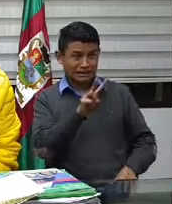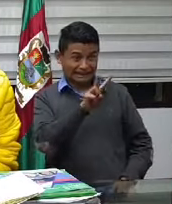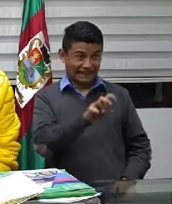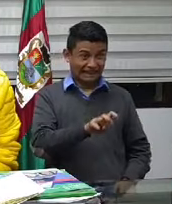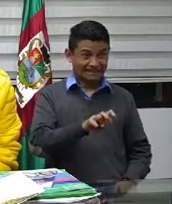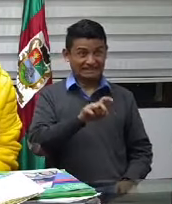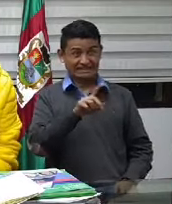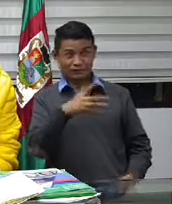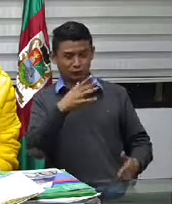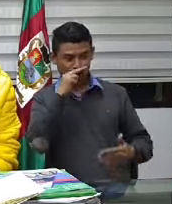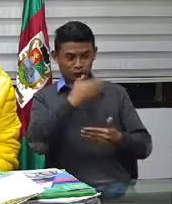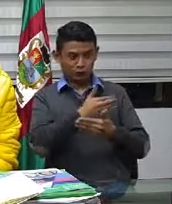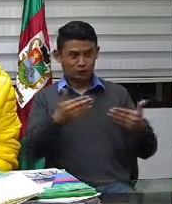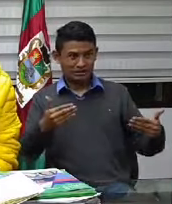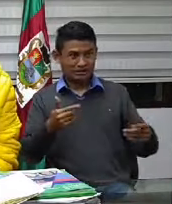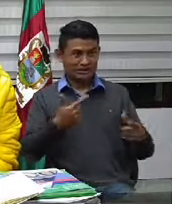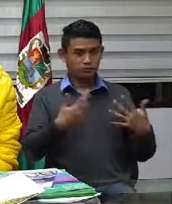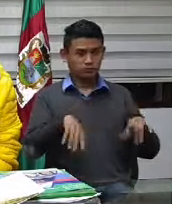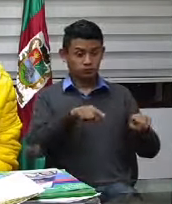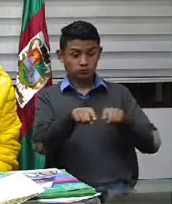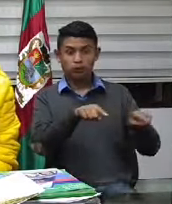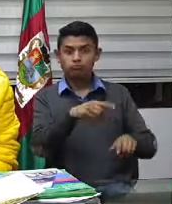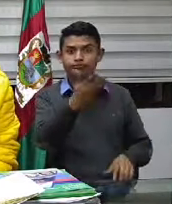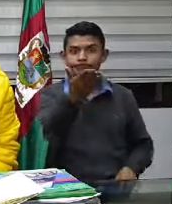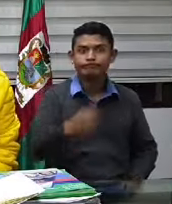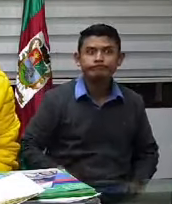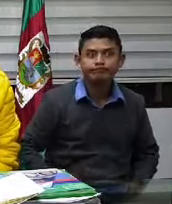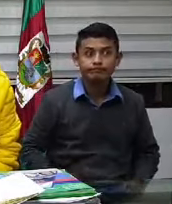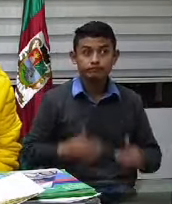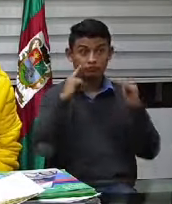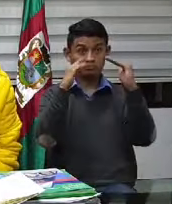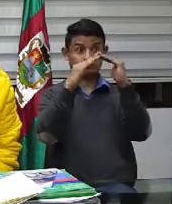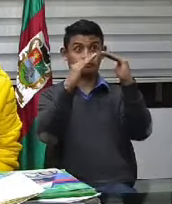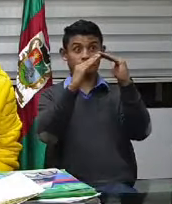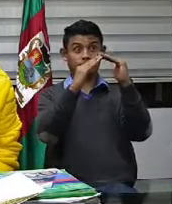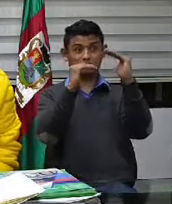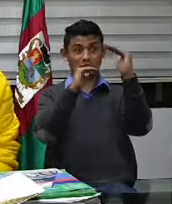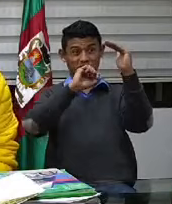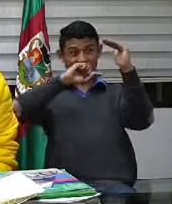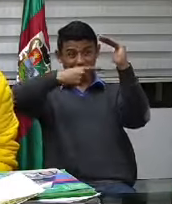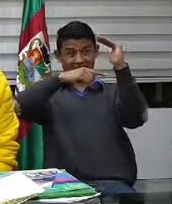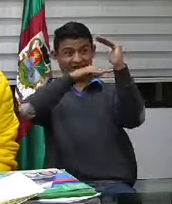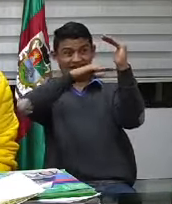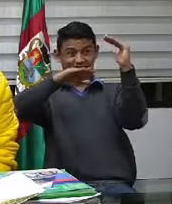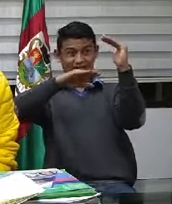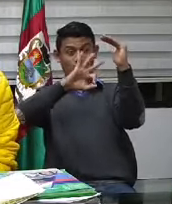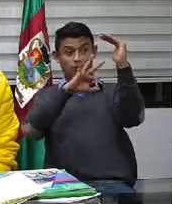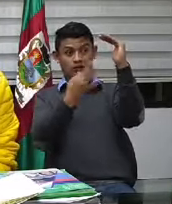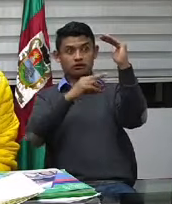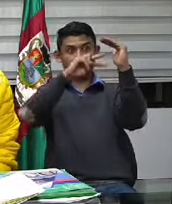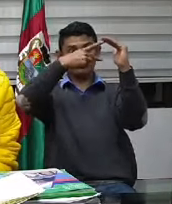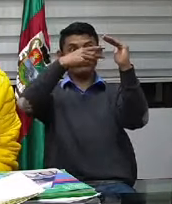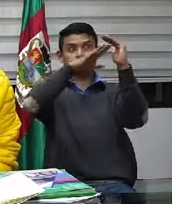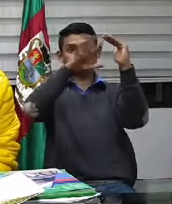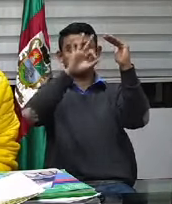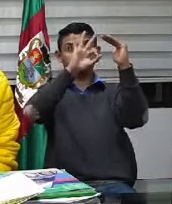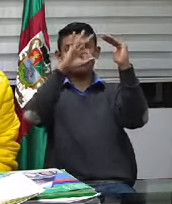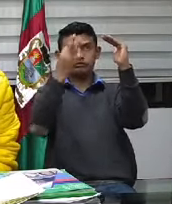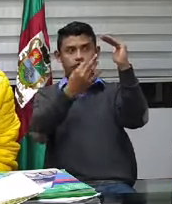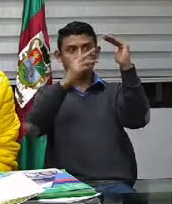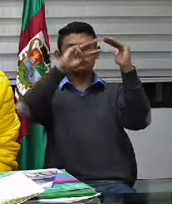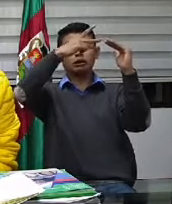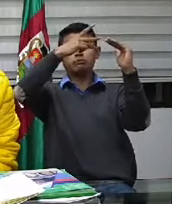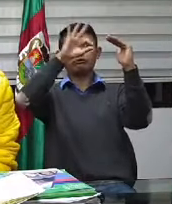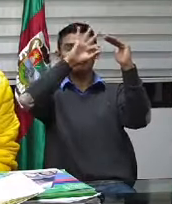y que me dicen que en cada casa donde hay un piso y una familia o dos familias, hombre, ahí de verdad que uno dice esto vale la